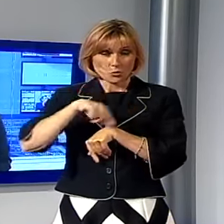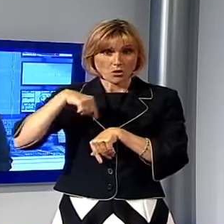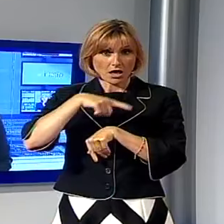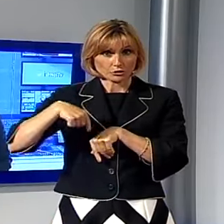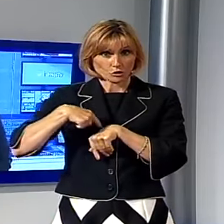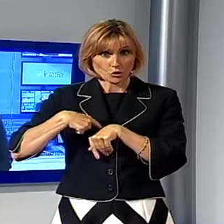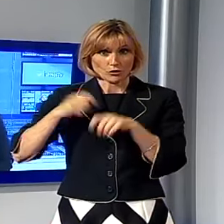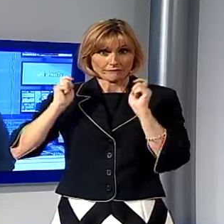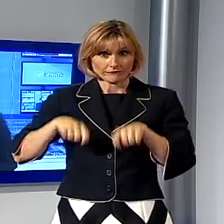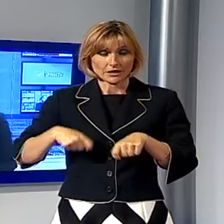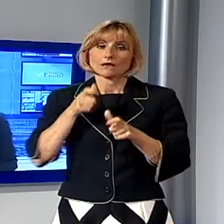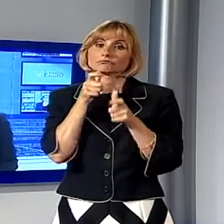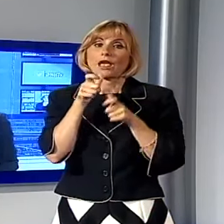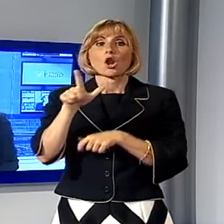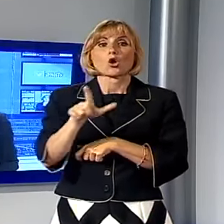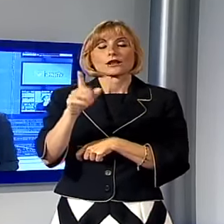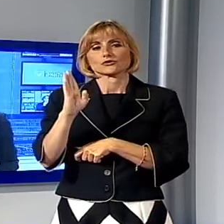Ce ne parla Lorenzo Bertolucci.